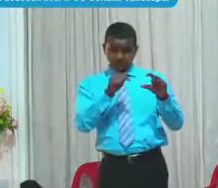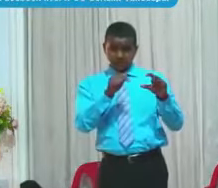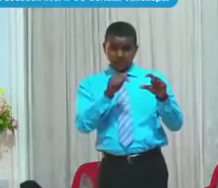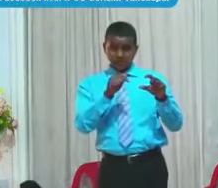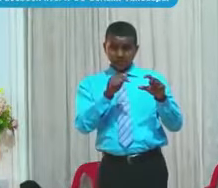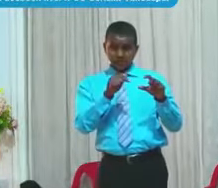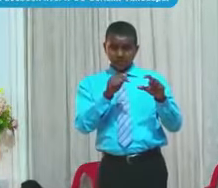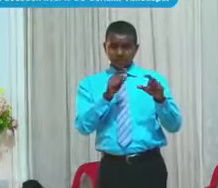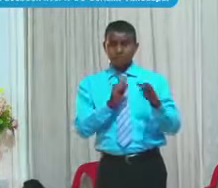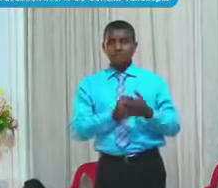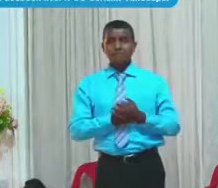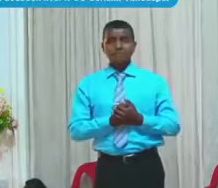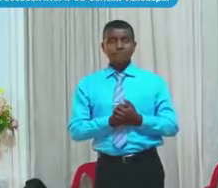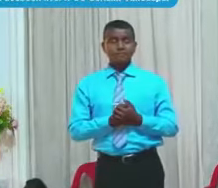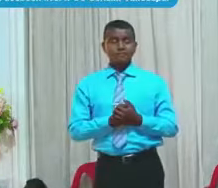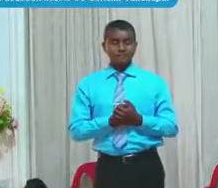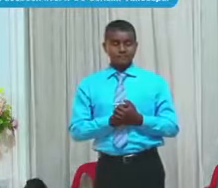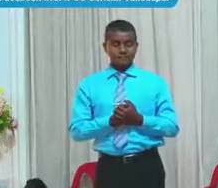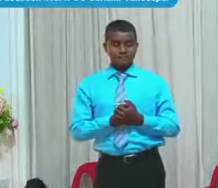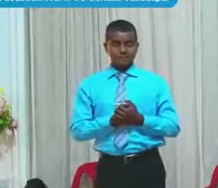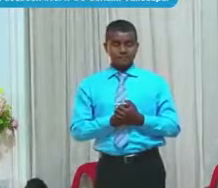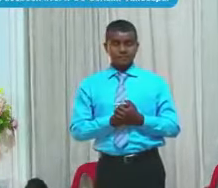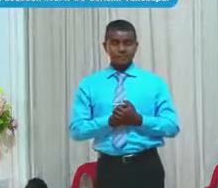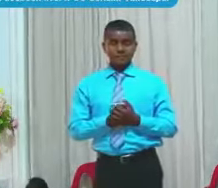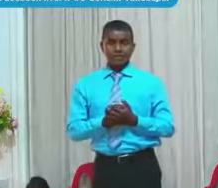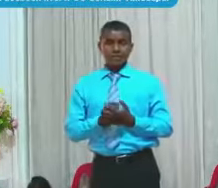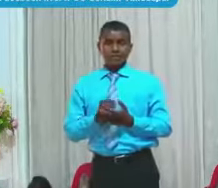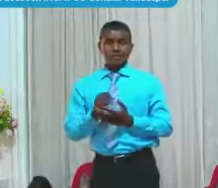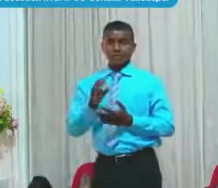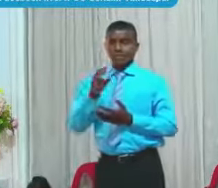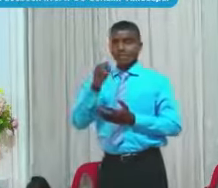Donde Daniel Está Joven